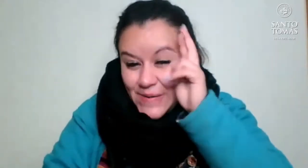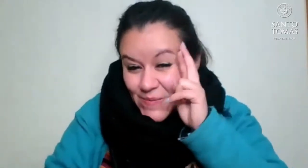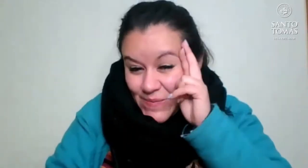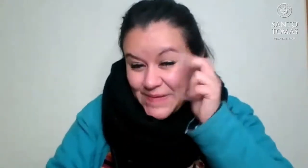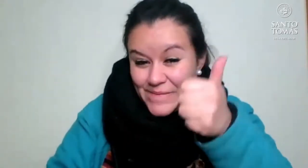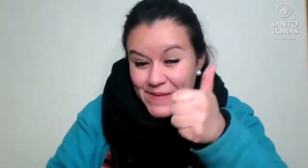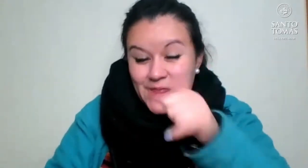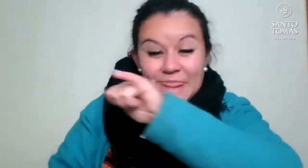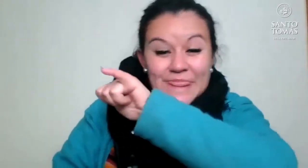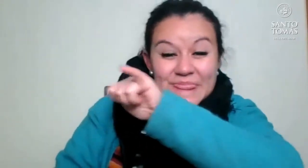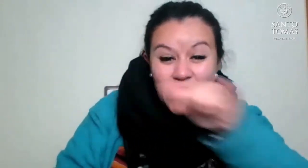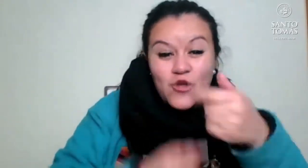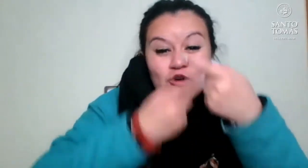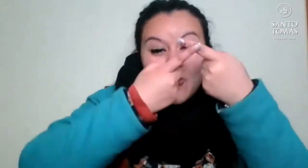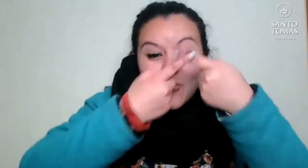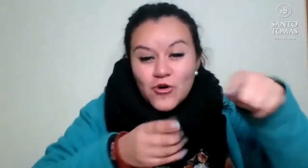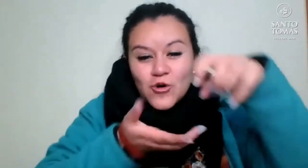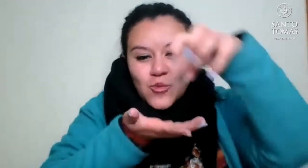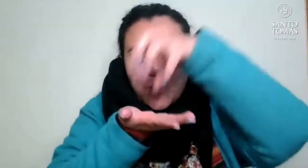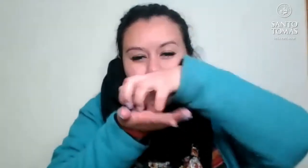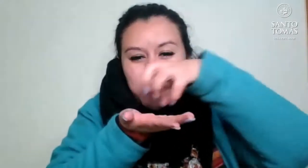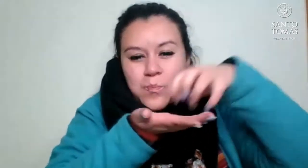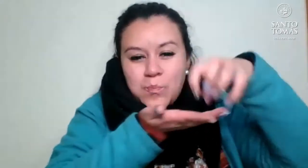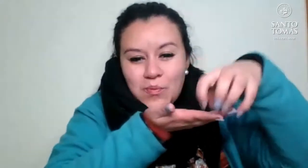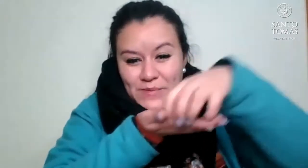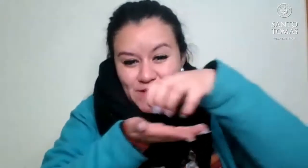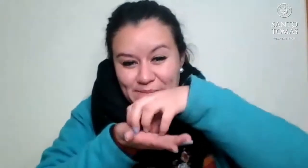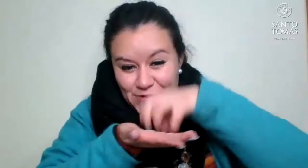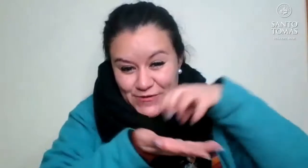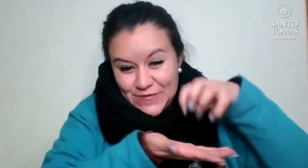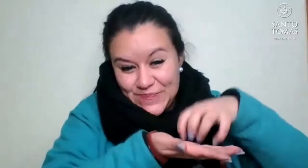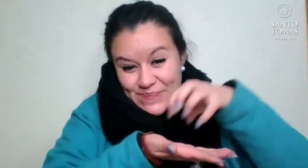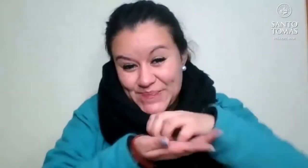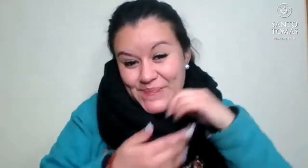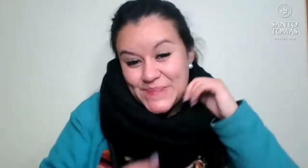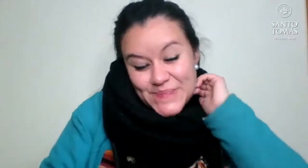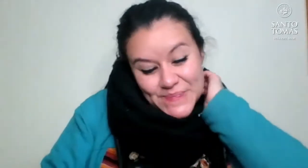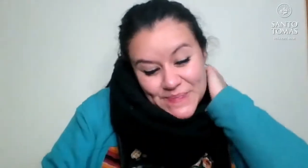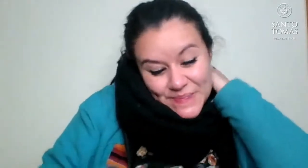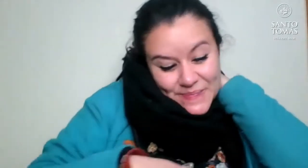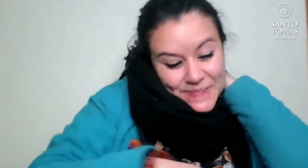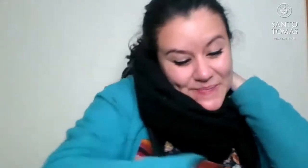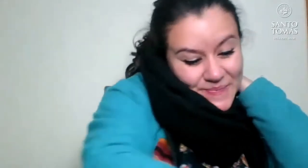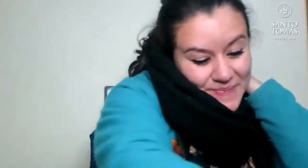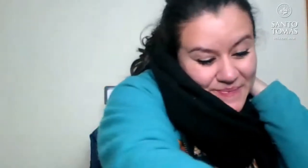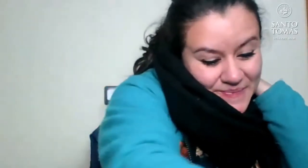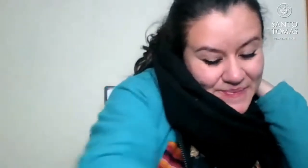semana pasada para acordarnos bien, porque después vamos a aprender en la segunda parte algunas ciudades de Chile.